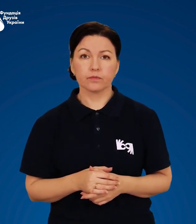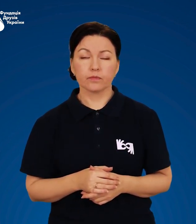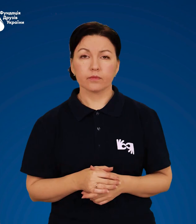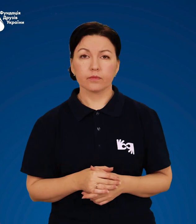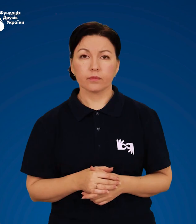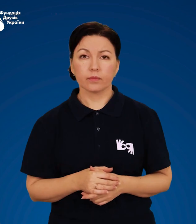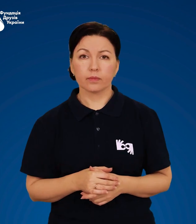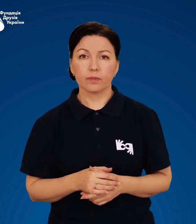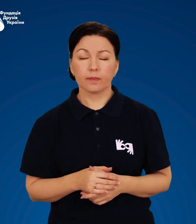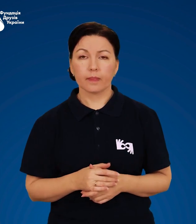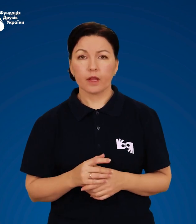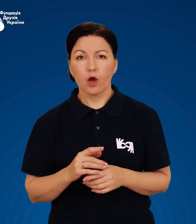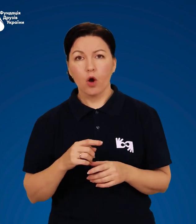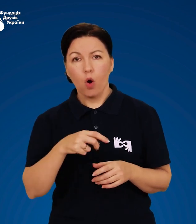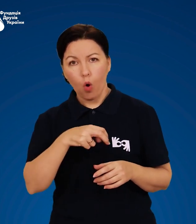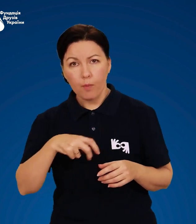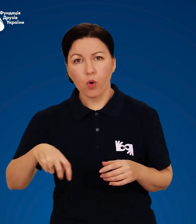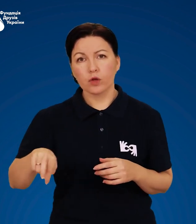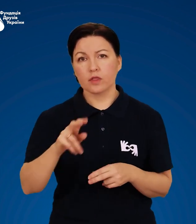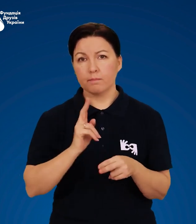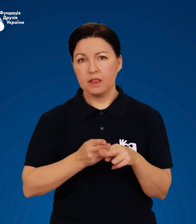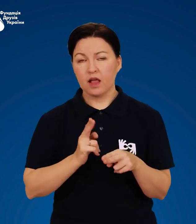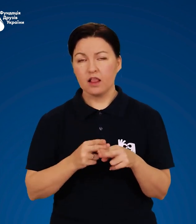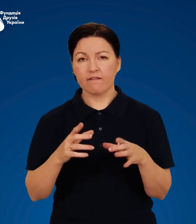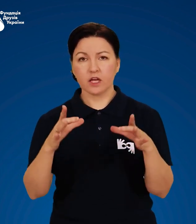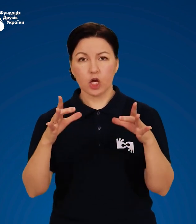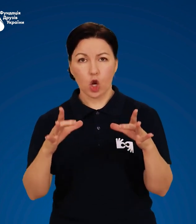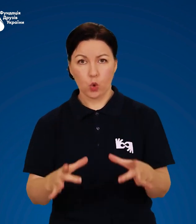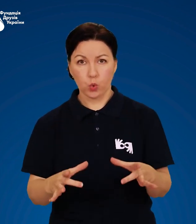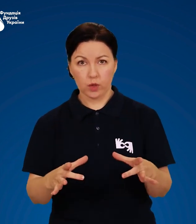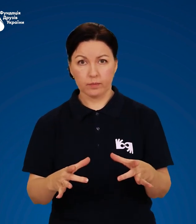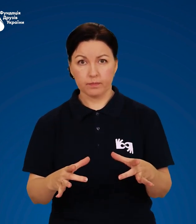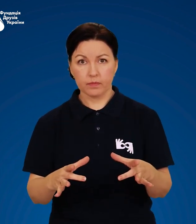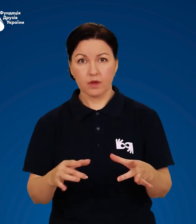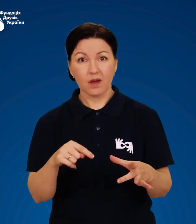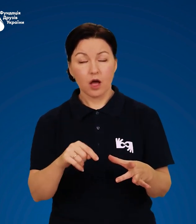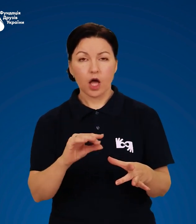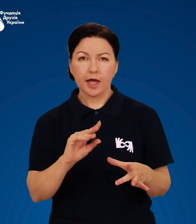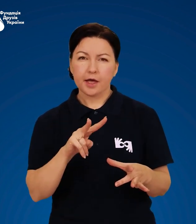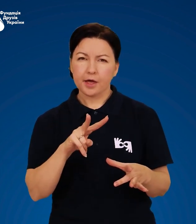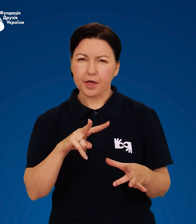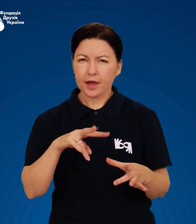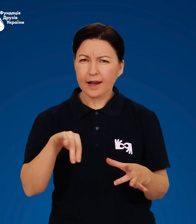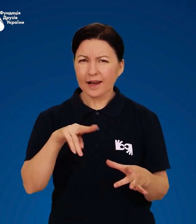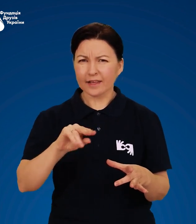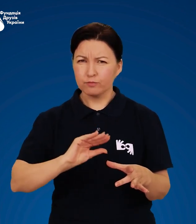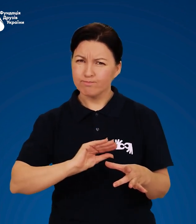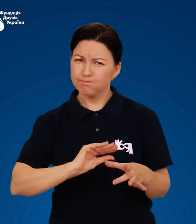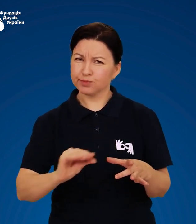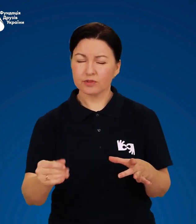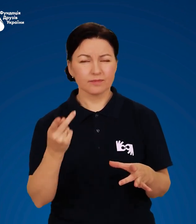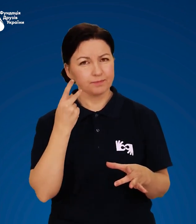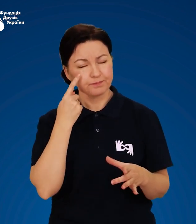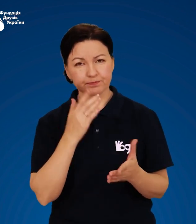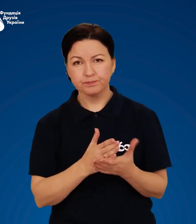Обходьте металеві кришки люків. Як правило, вони вкриті льодом. Крім того,